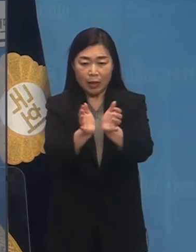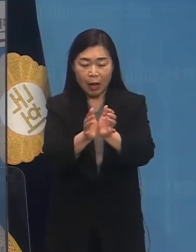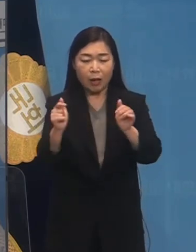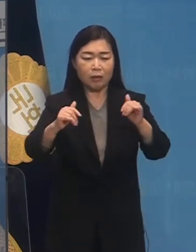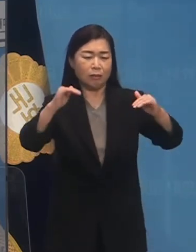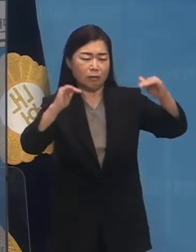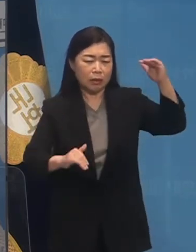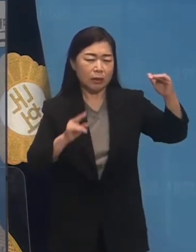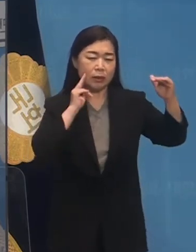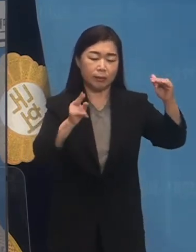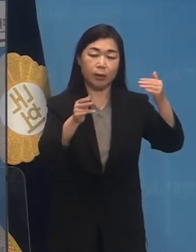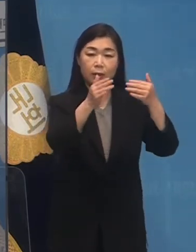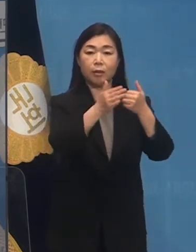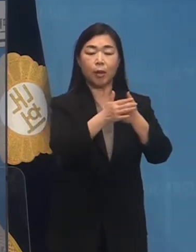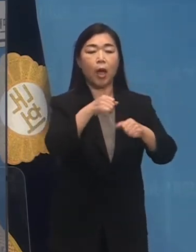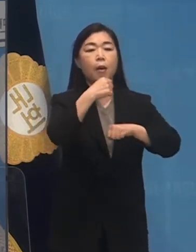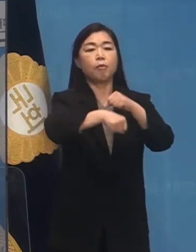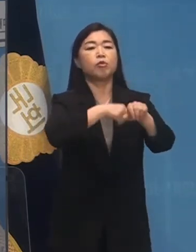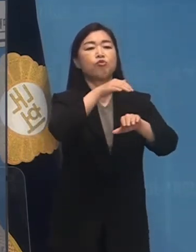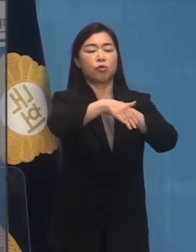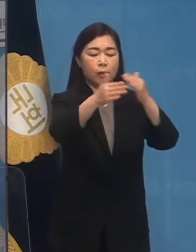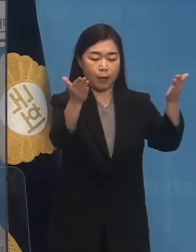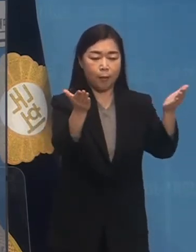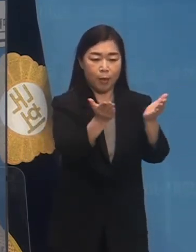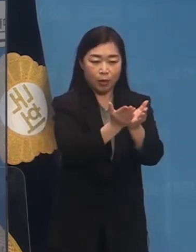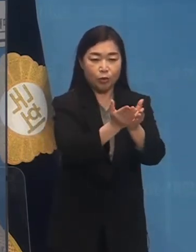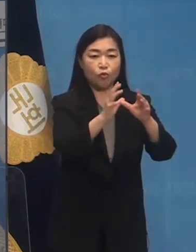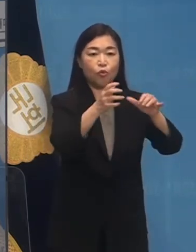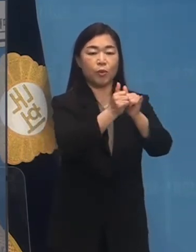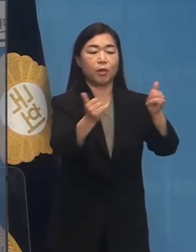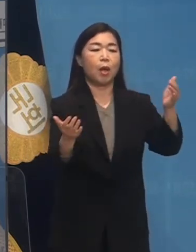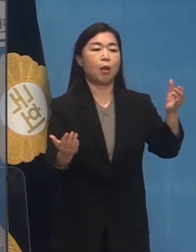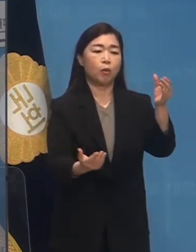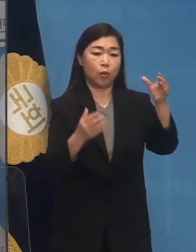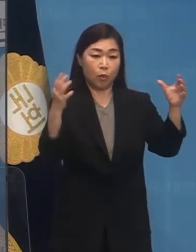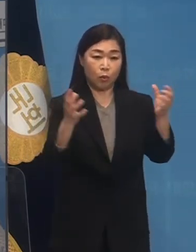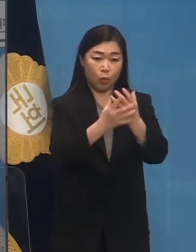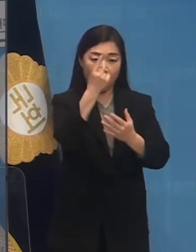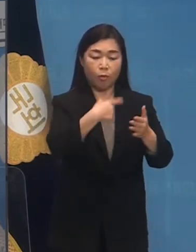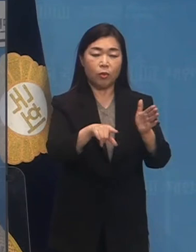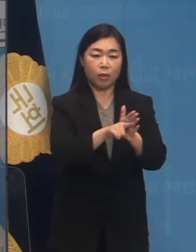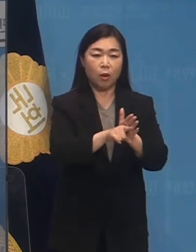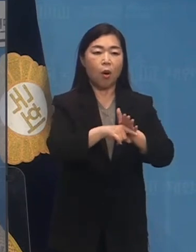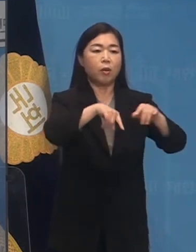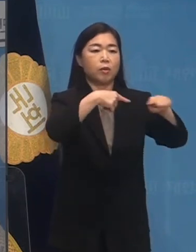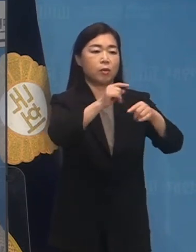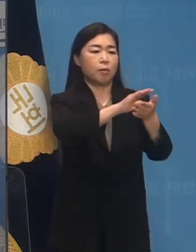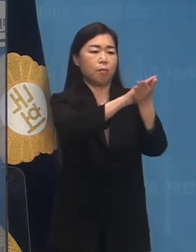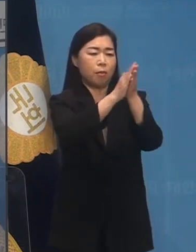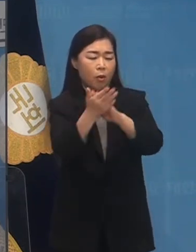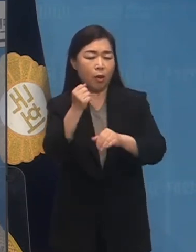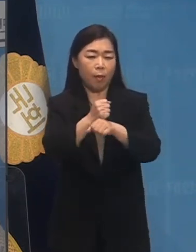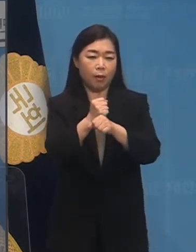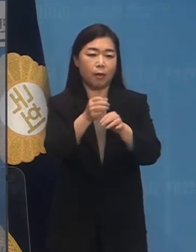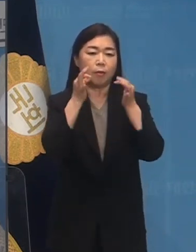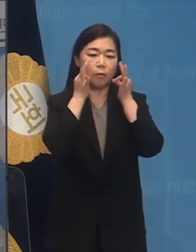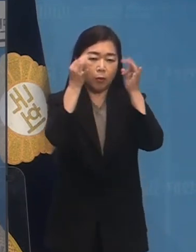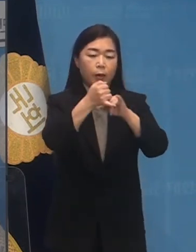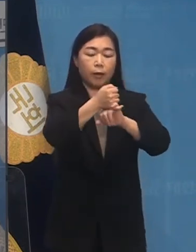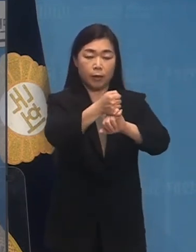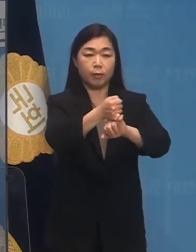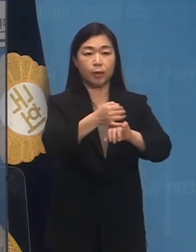민주주의에 걸맞는 국민통합 실현을 위한 정치적 변화를 만드는 데 최선을